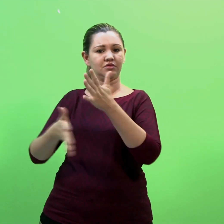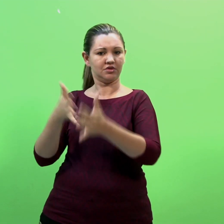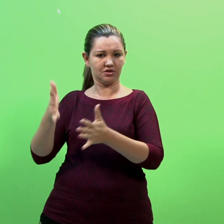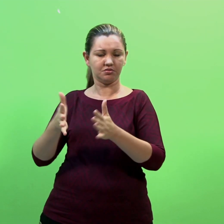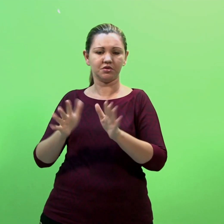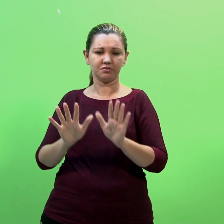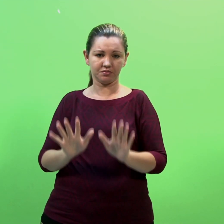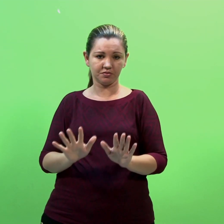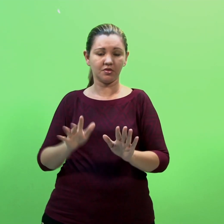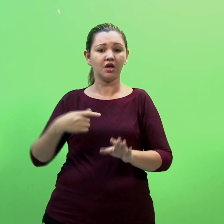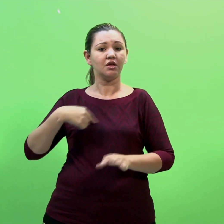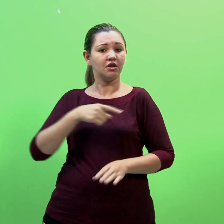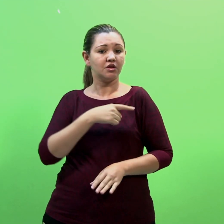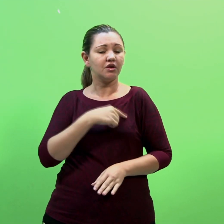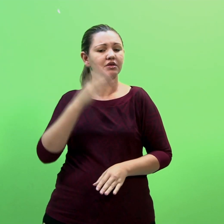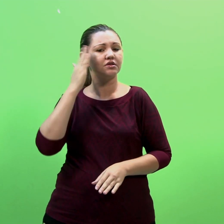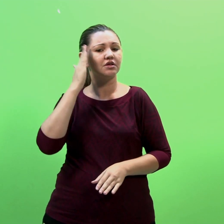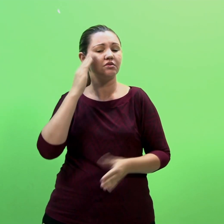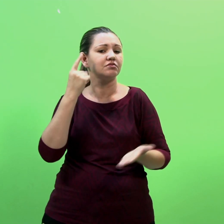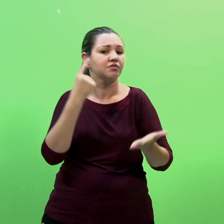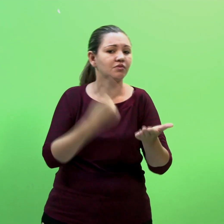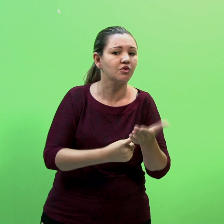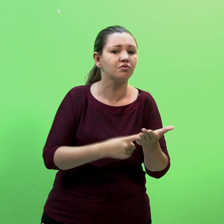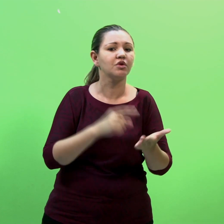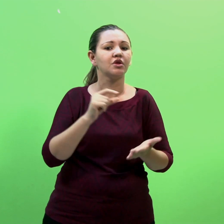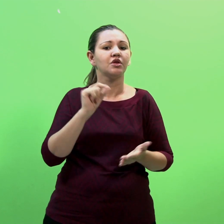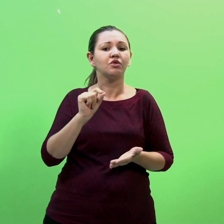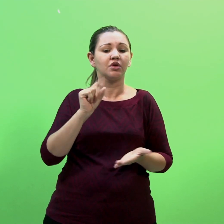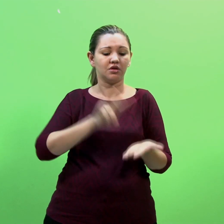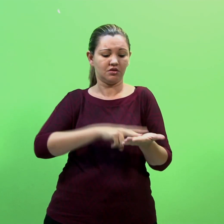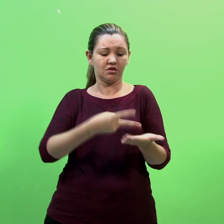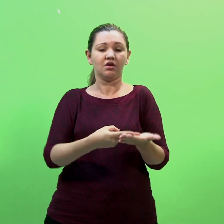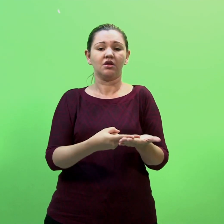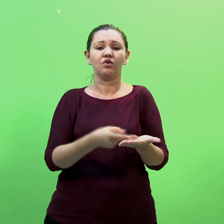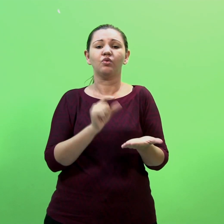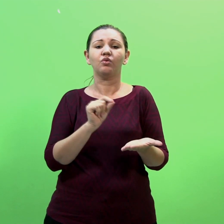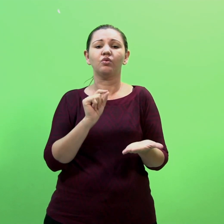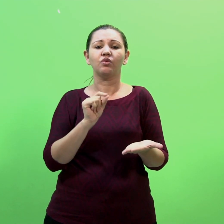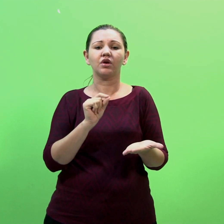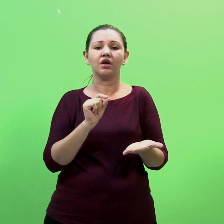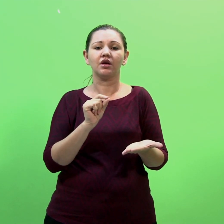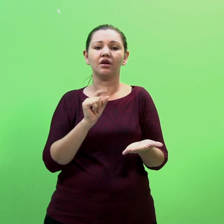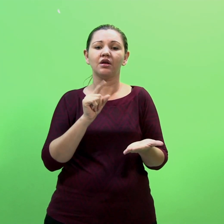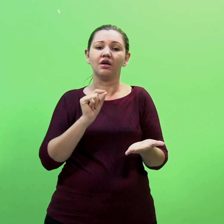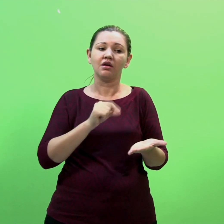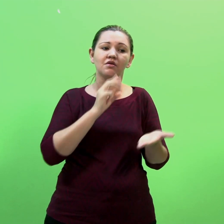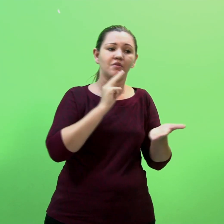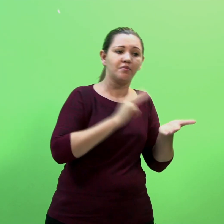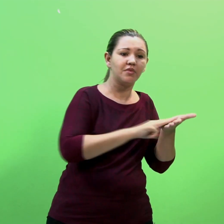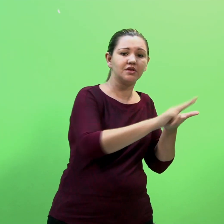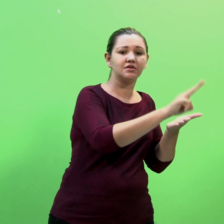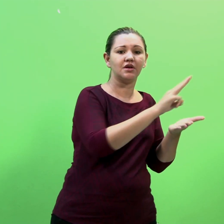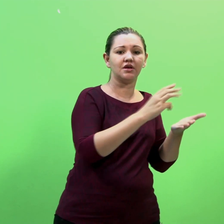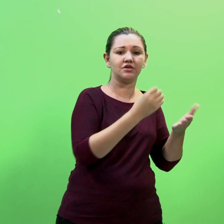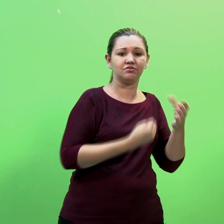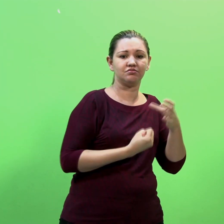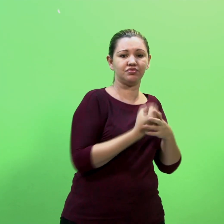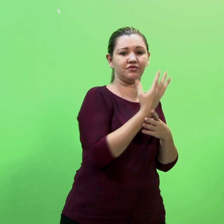Além disso, consideraremos como tradução o processo de transpor uma mensagem de uma língua fonte para uma